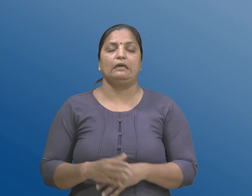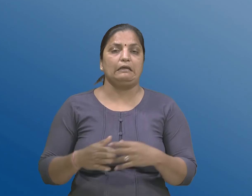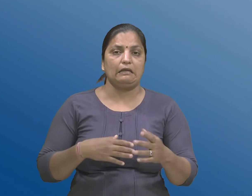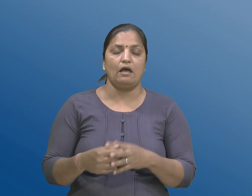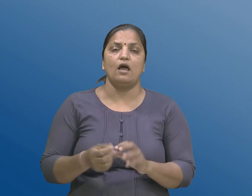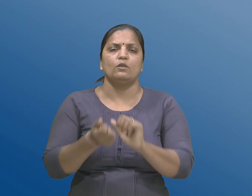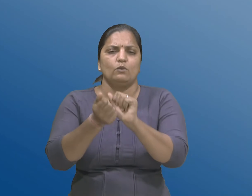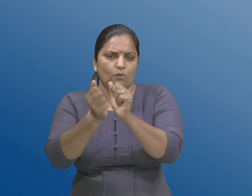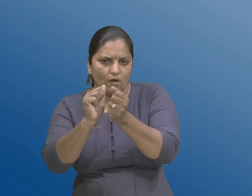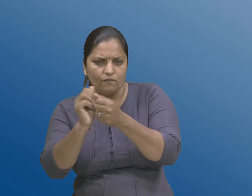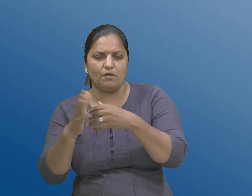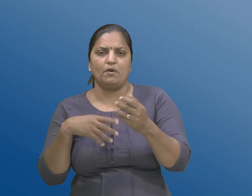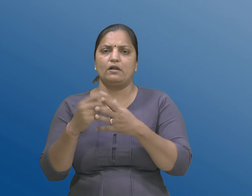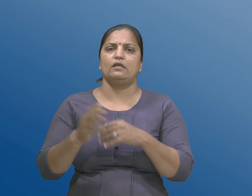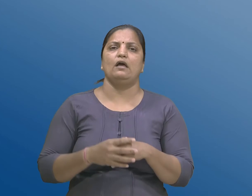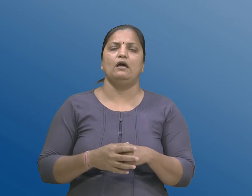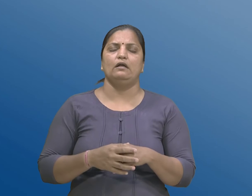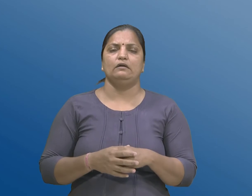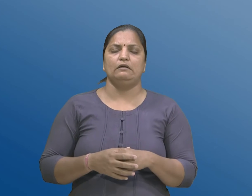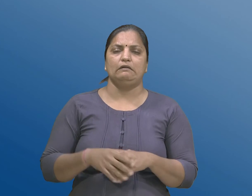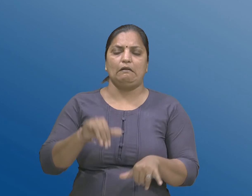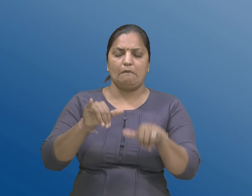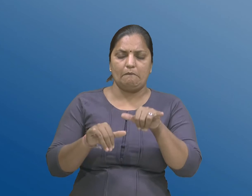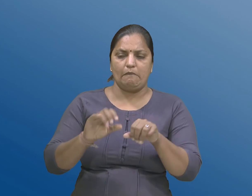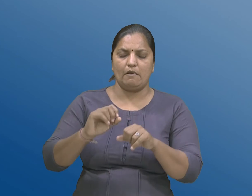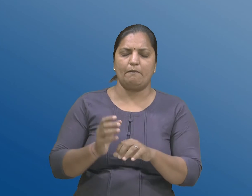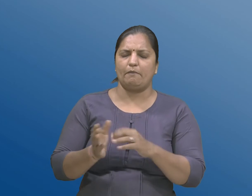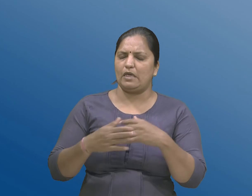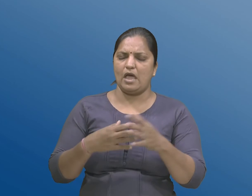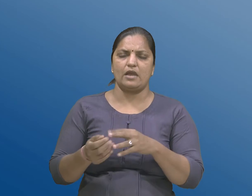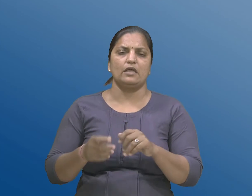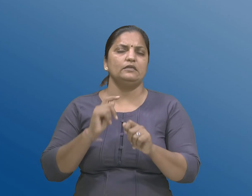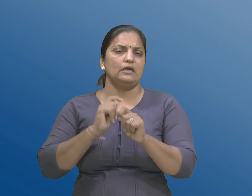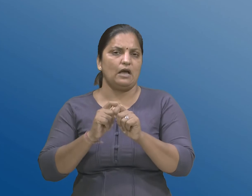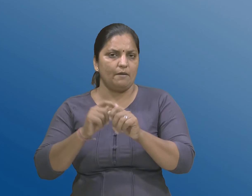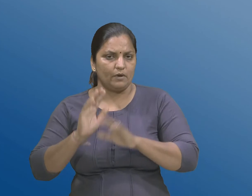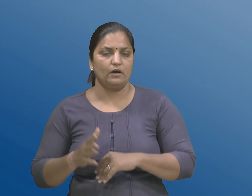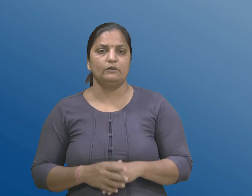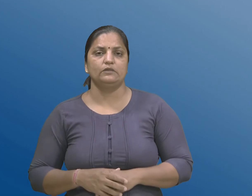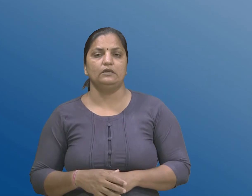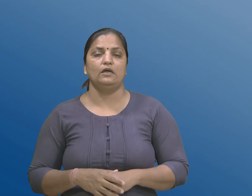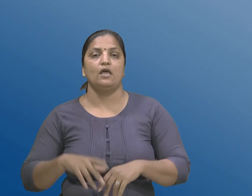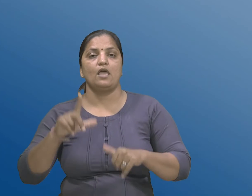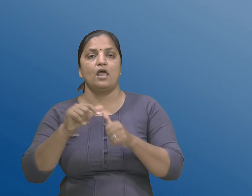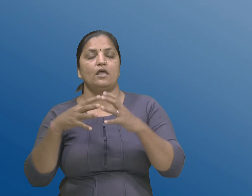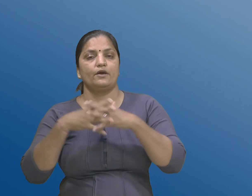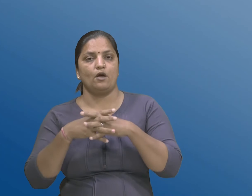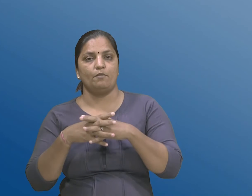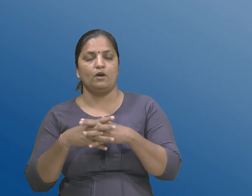फारो के अमान्यताने नियम हेठळ अगाव जे काई करेल छे तेनी काईले सर्ताने बाद आव्या